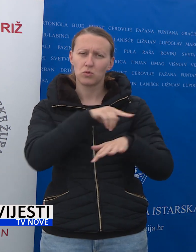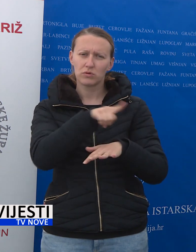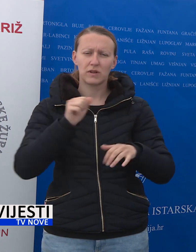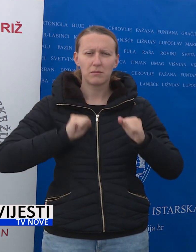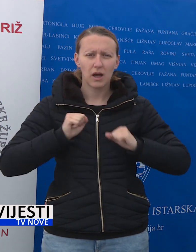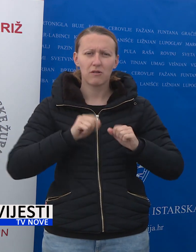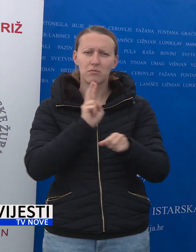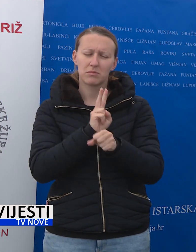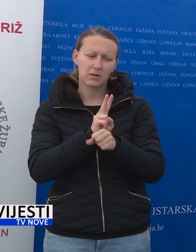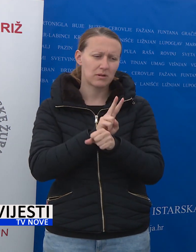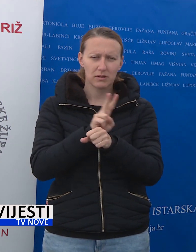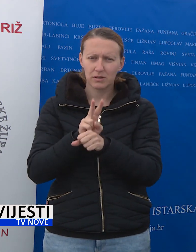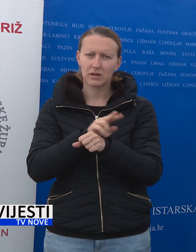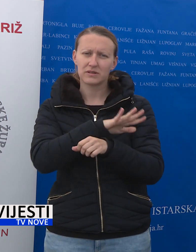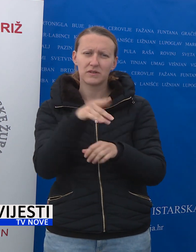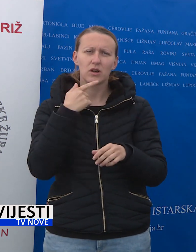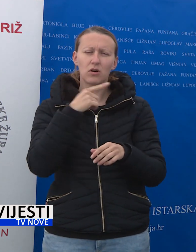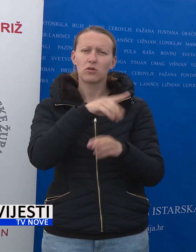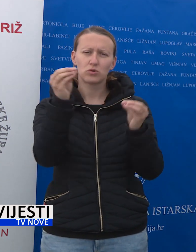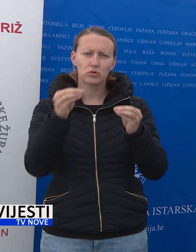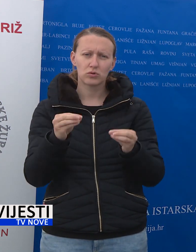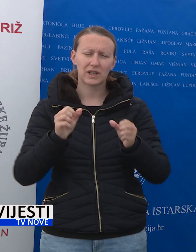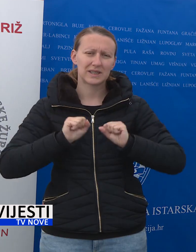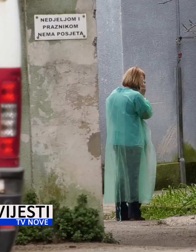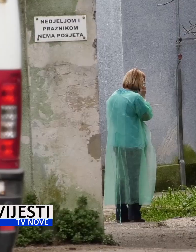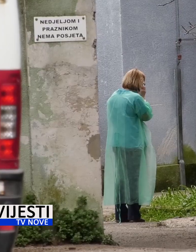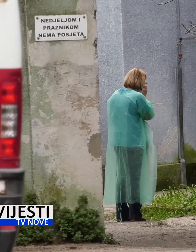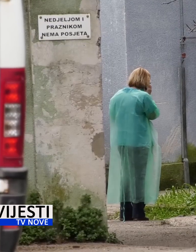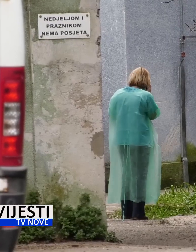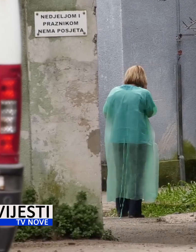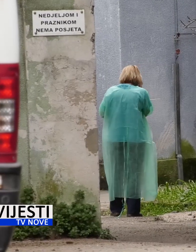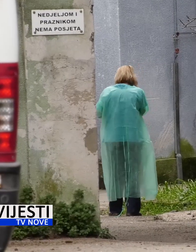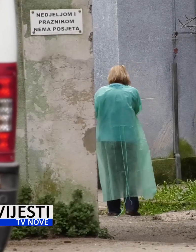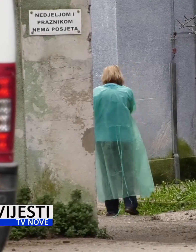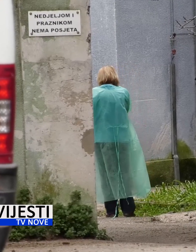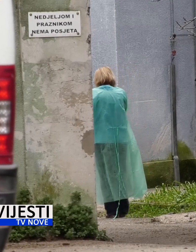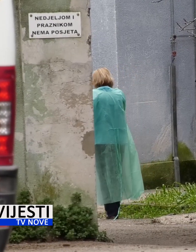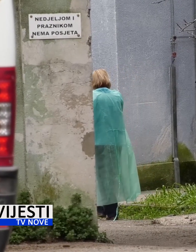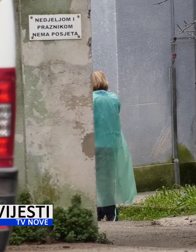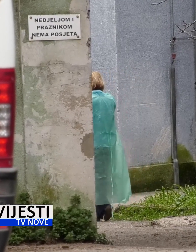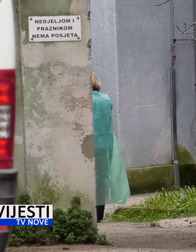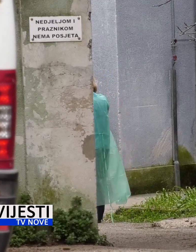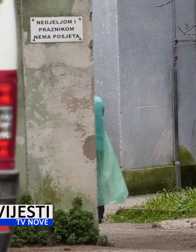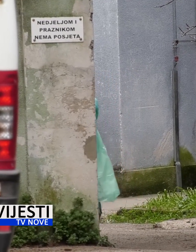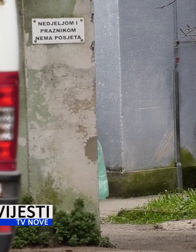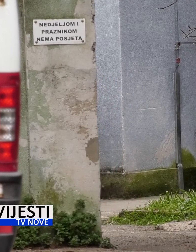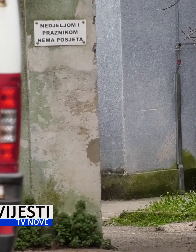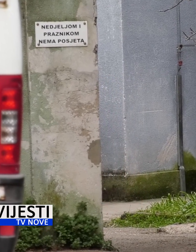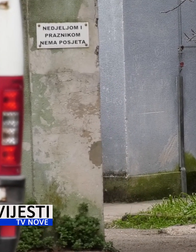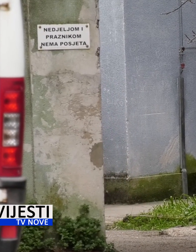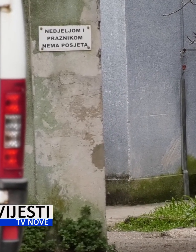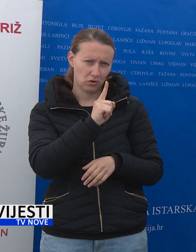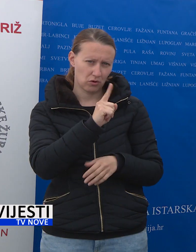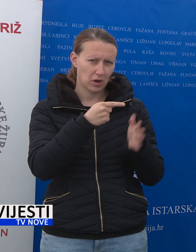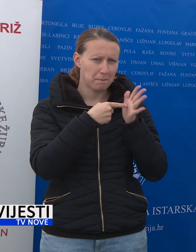svega onoga što rade. Svi oni koji su sustavu civilne zaštite, uključujući i zdravstvene usta, Ravnatelj